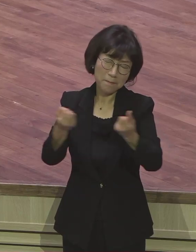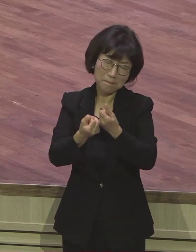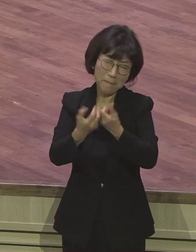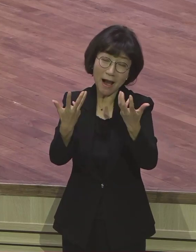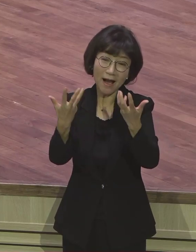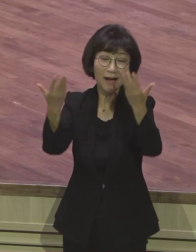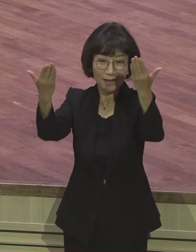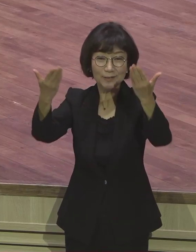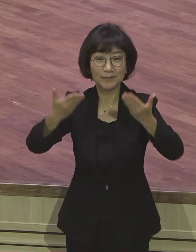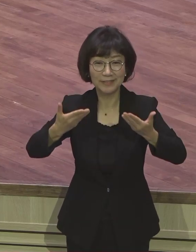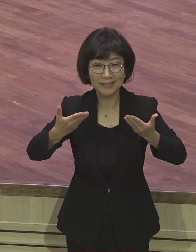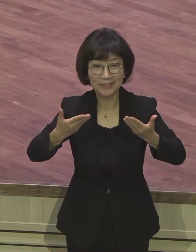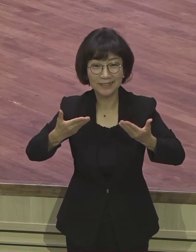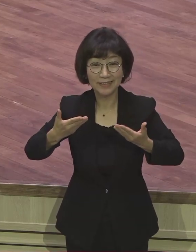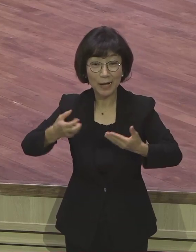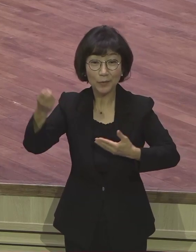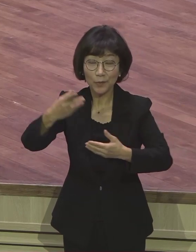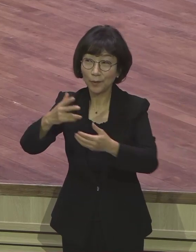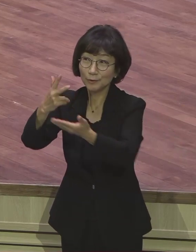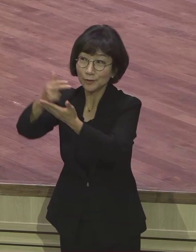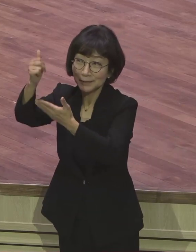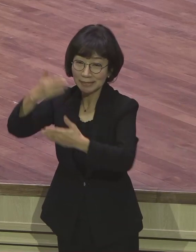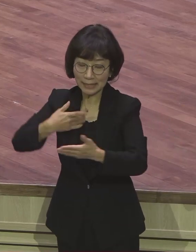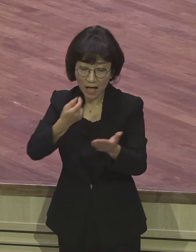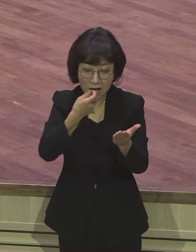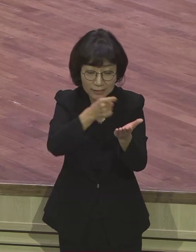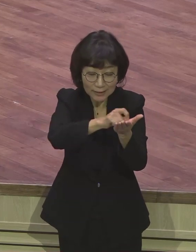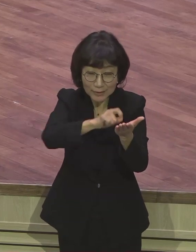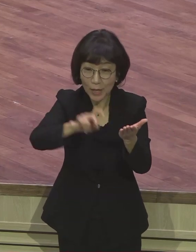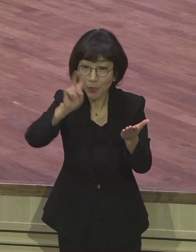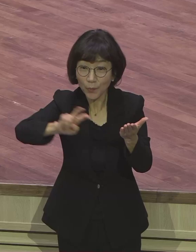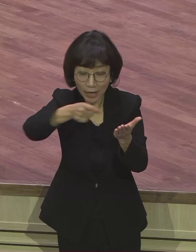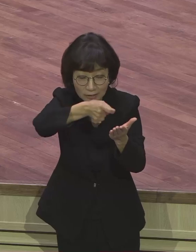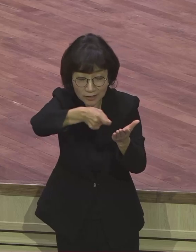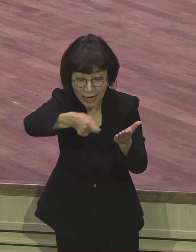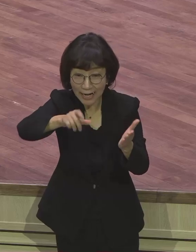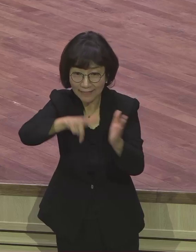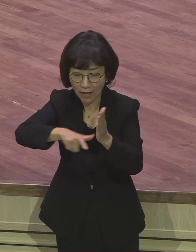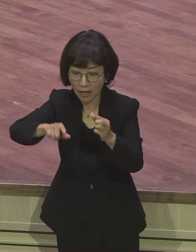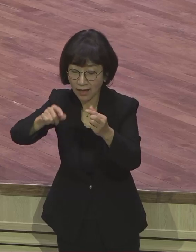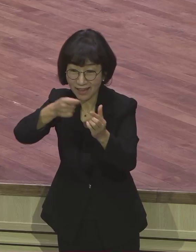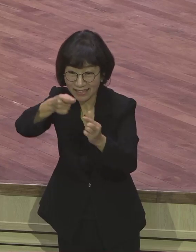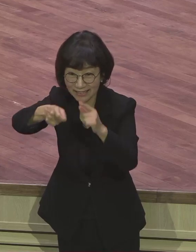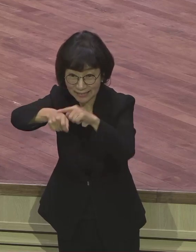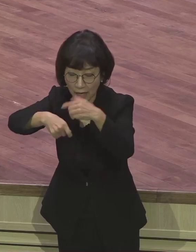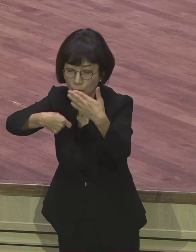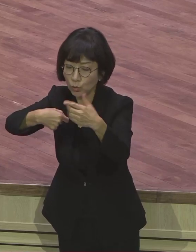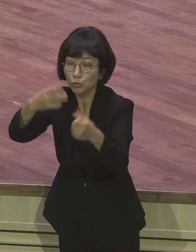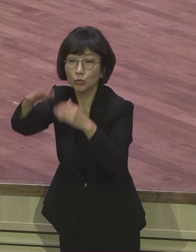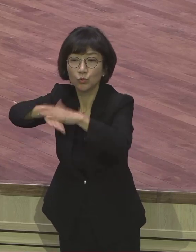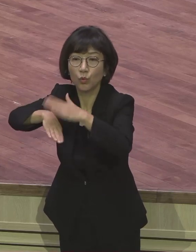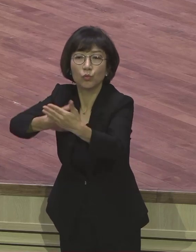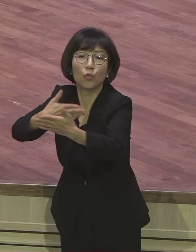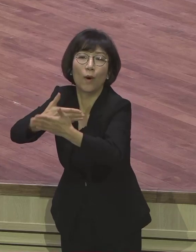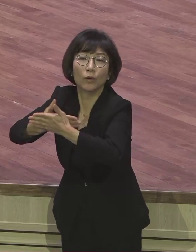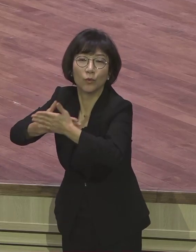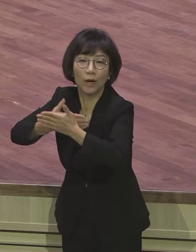그분께서 내 팬을 움직이고 계시는데 어떻게 내가 기뻐하지 않을 수가 있습니까? 내 음악이